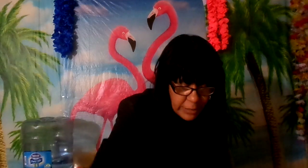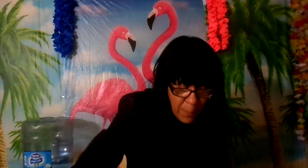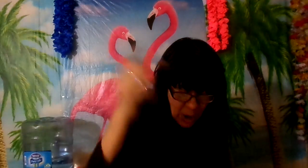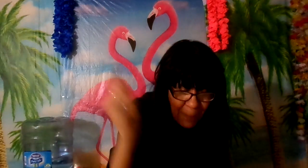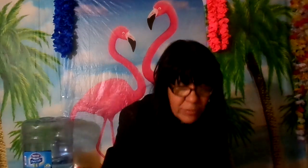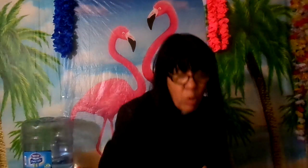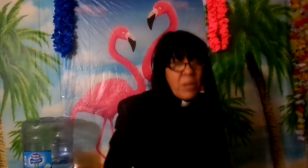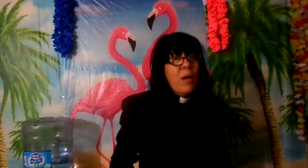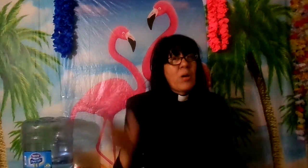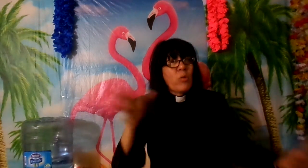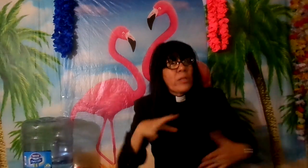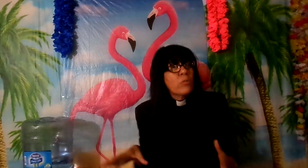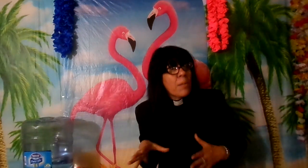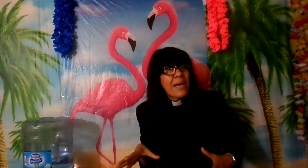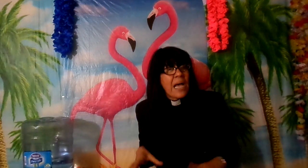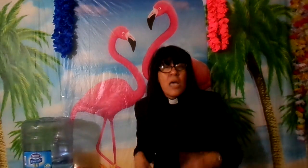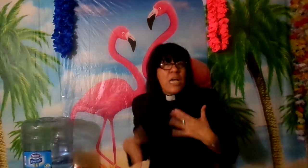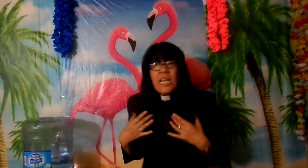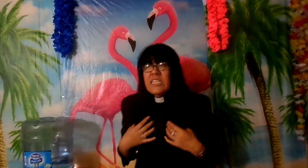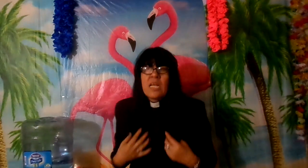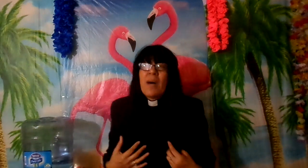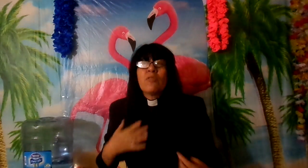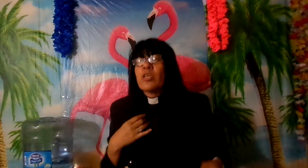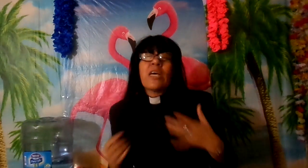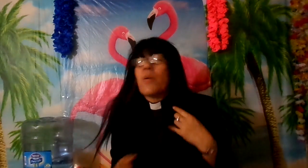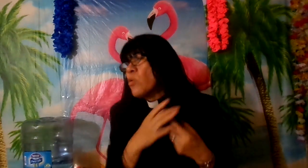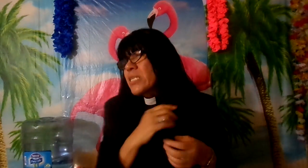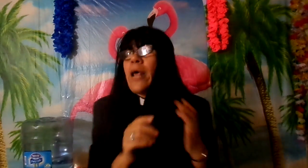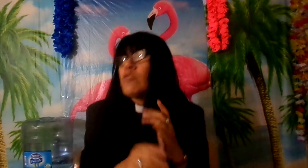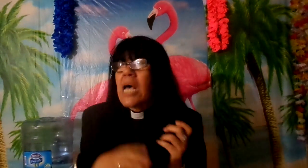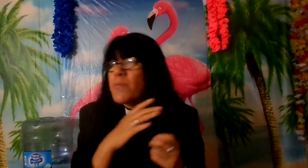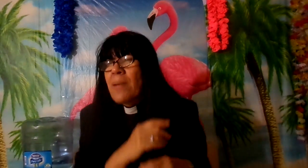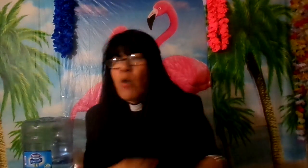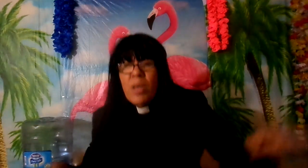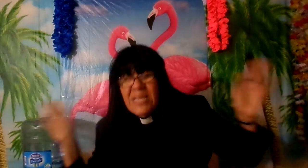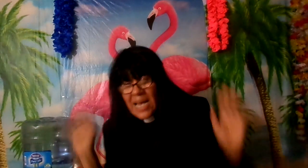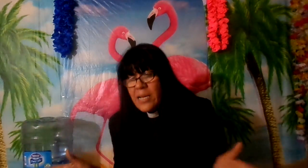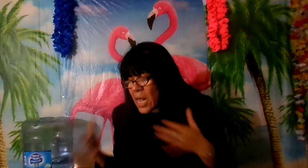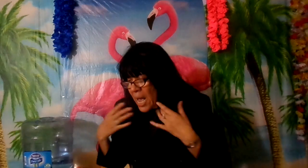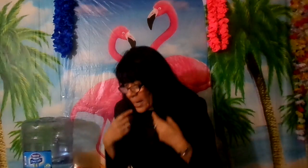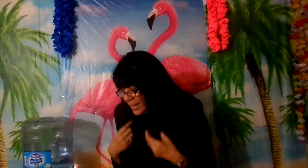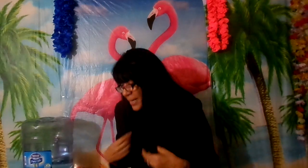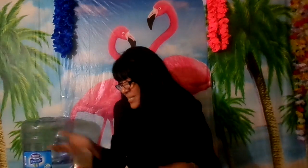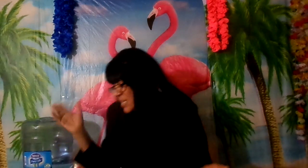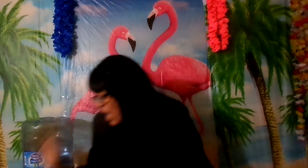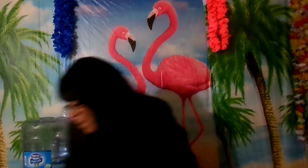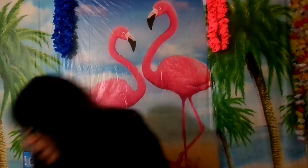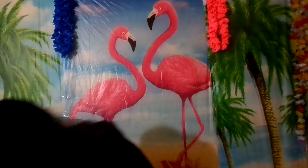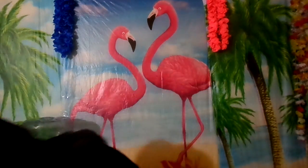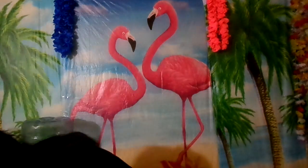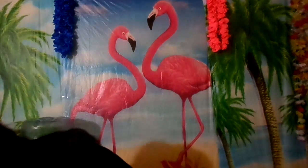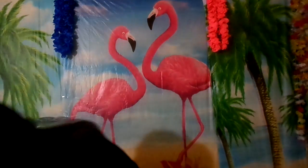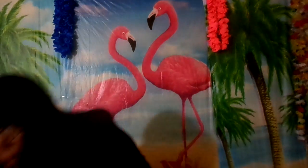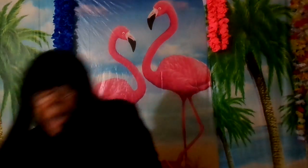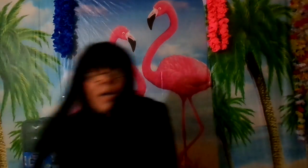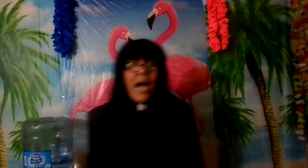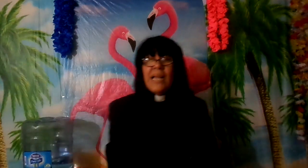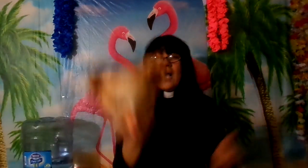templo las pantomimas cuando viene una hermana y le dice hermano queremos traer unas pantomimas a la iglesia venga hermana y tú ves a las